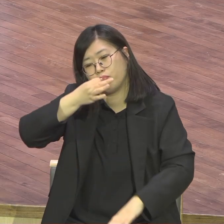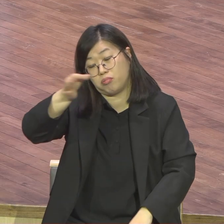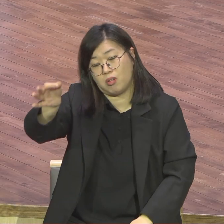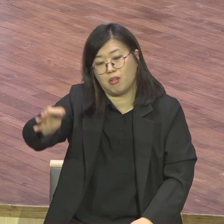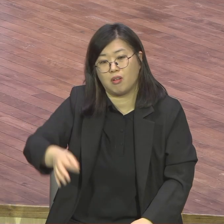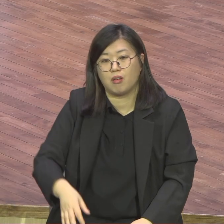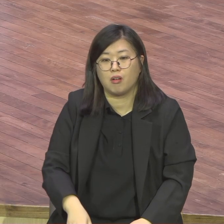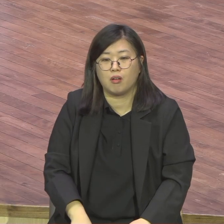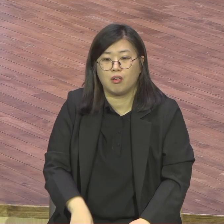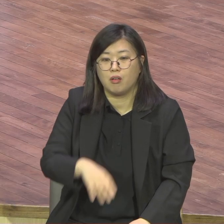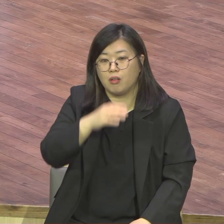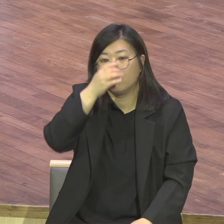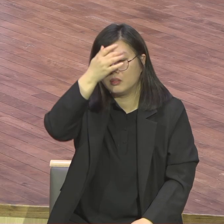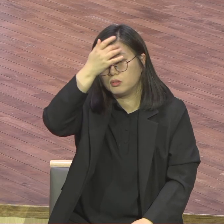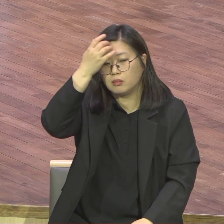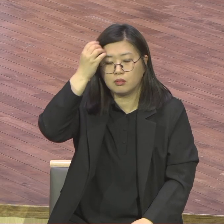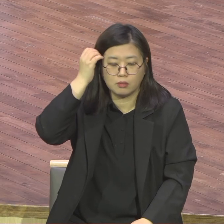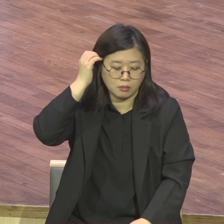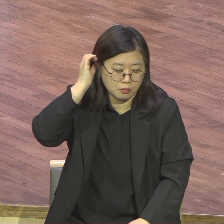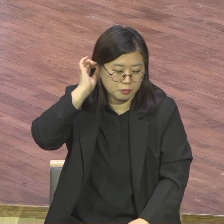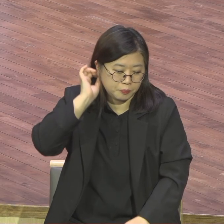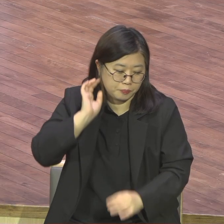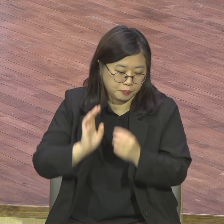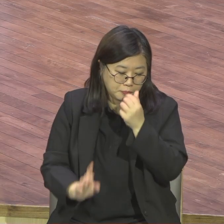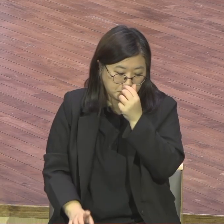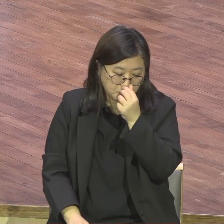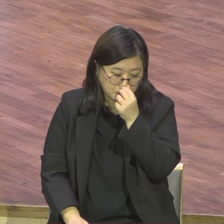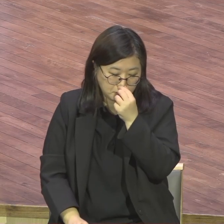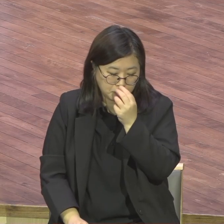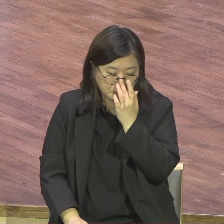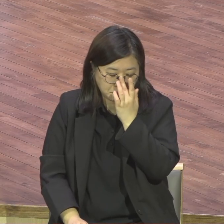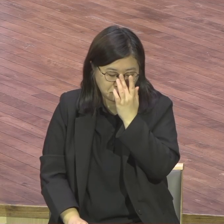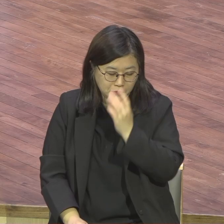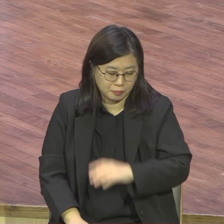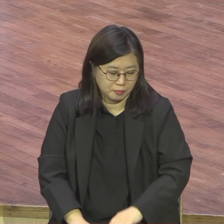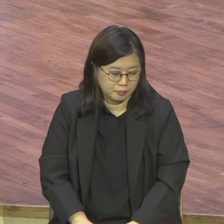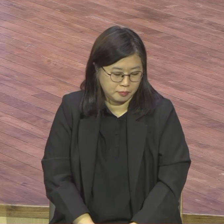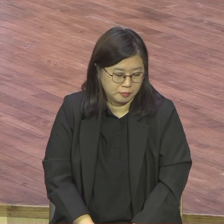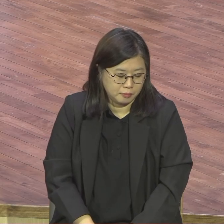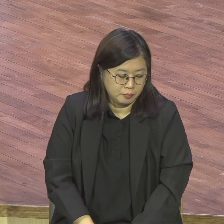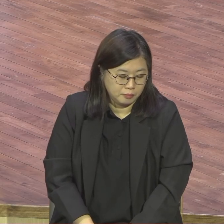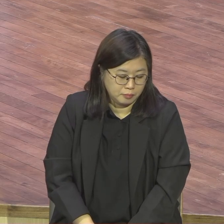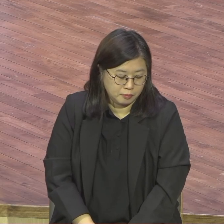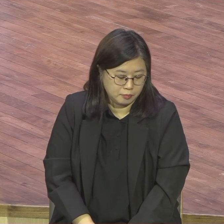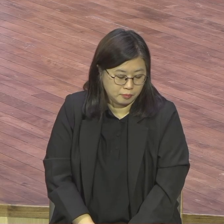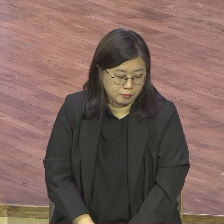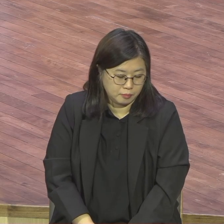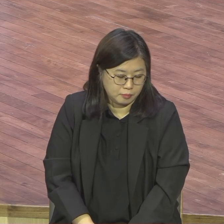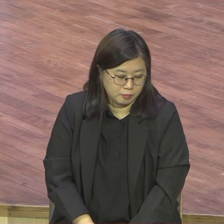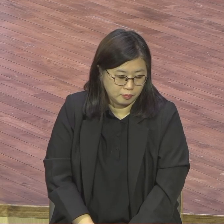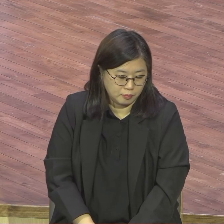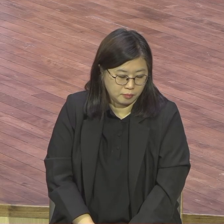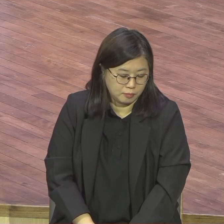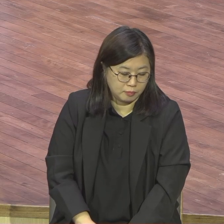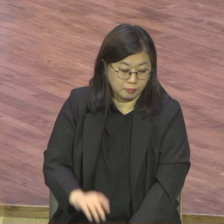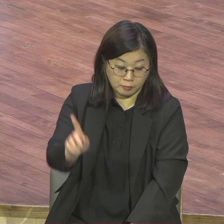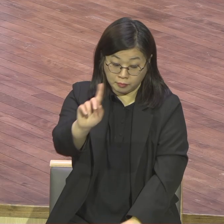하나님이 우리 교회 여운 교회 여기서 여러분 장소 아닙니까